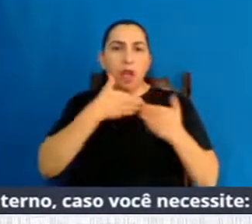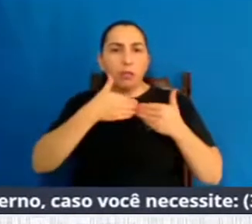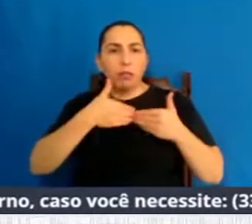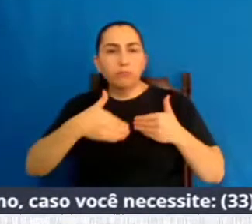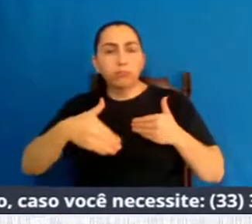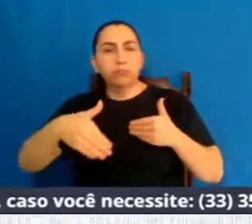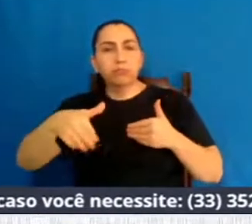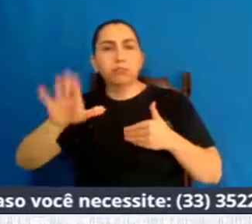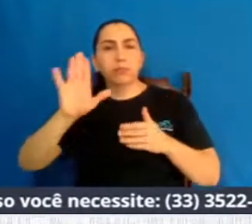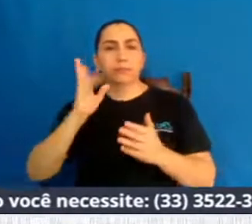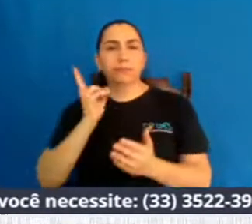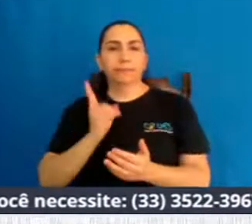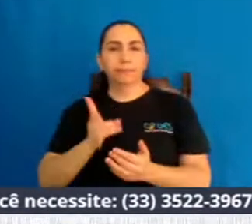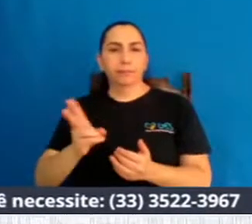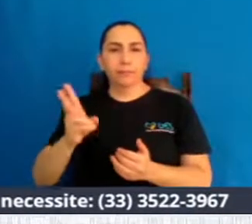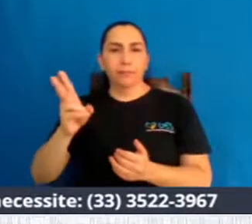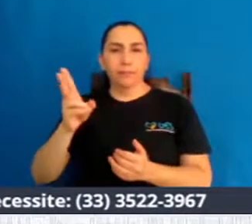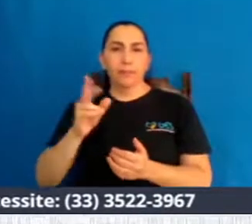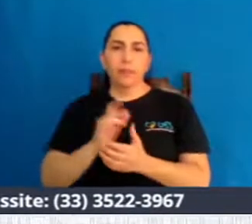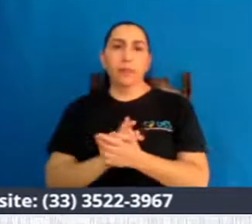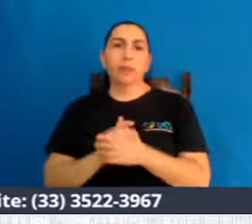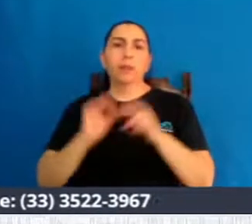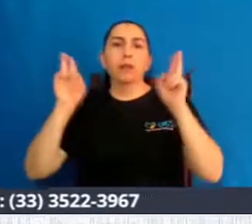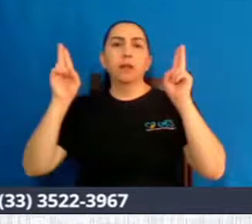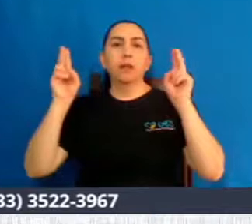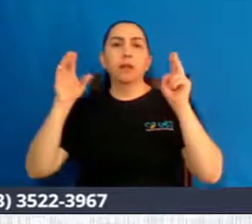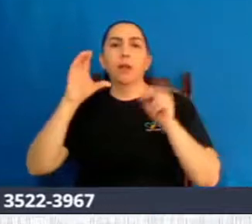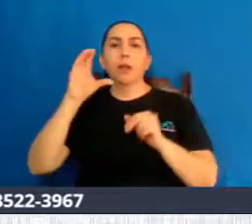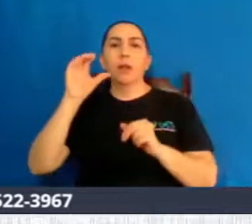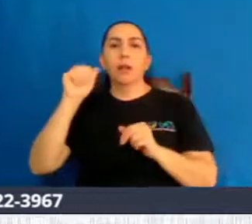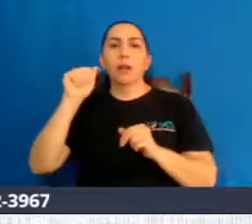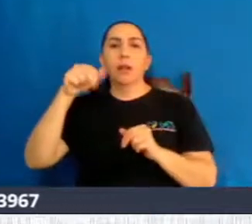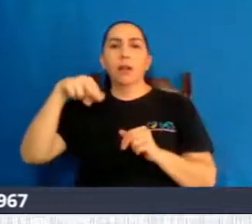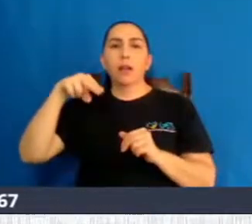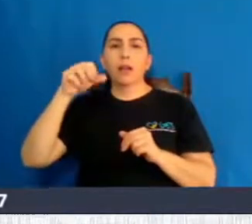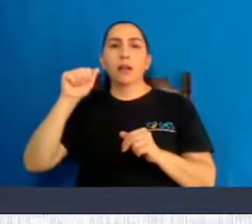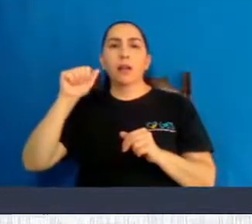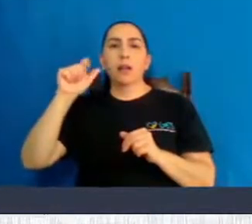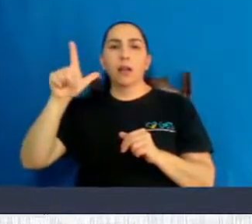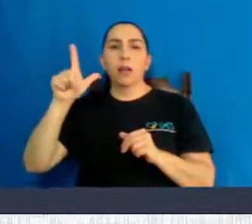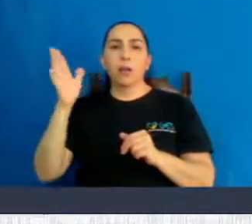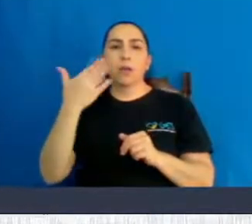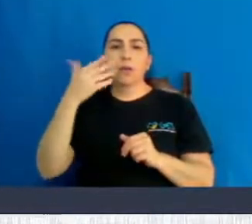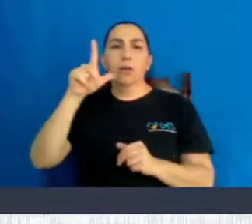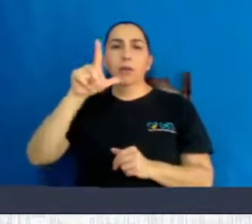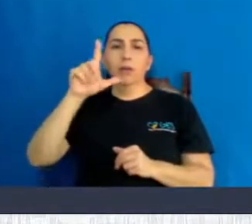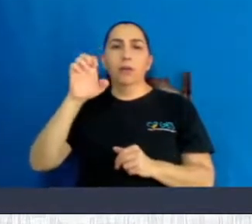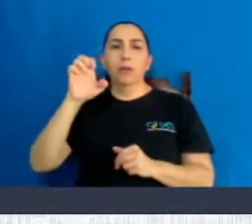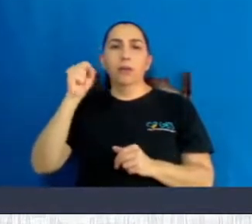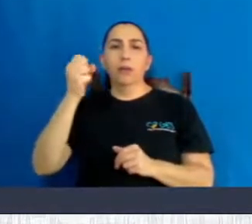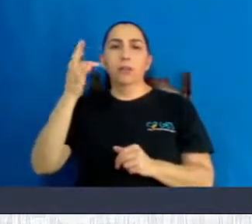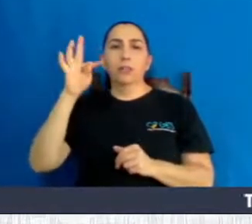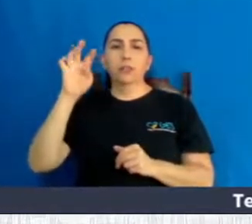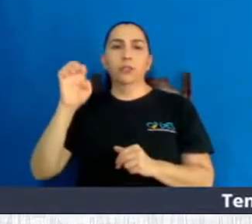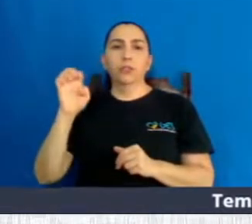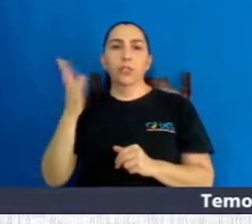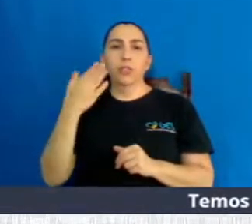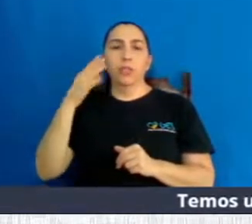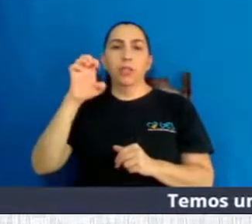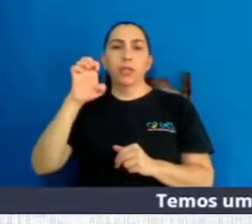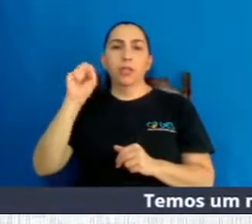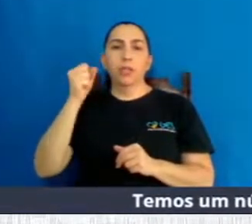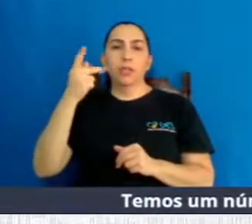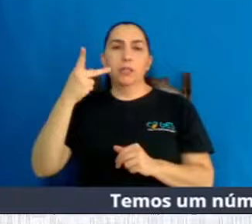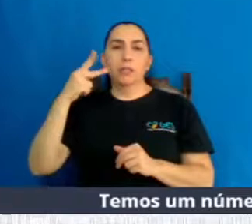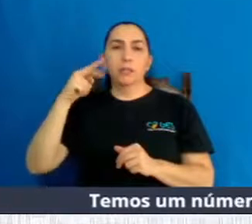foram coletadas no chat do canal Leste de Minas Espírita. Porém, nós temos uma última pergunta aqui que foi coletada no seu canal,